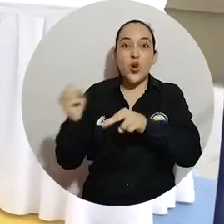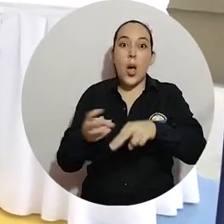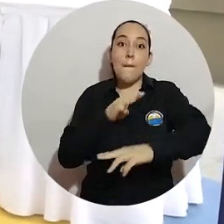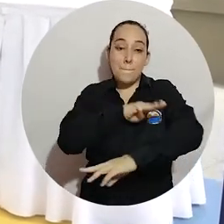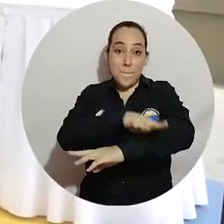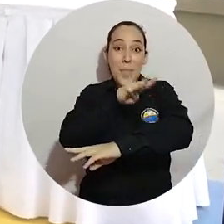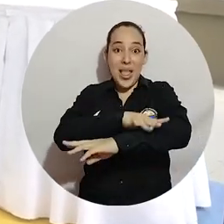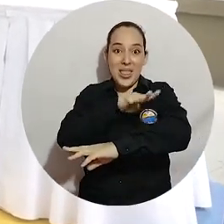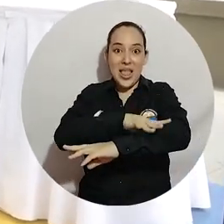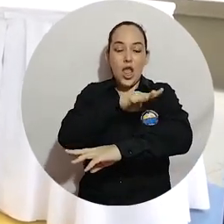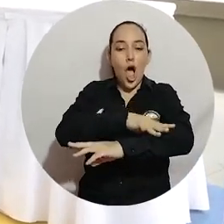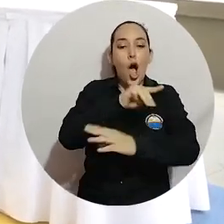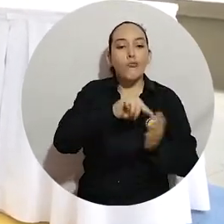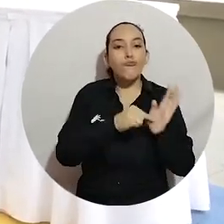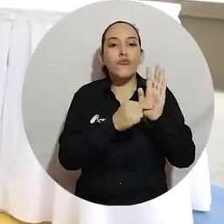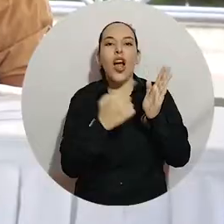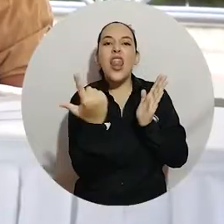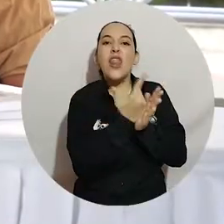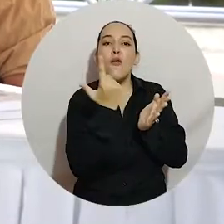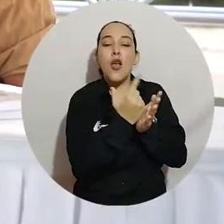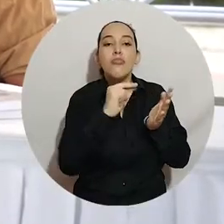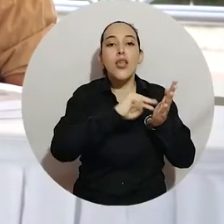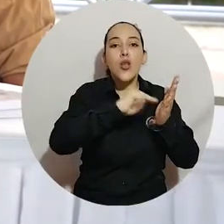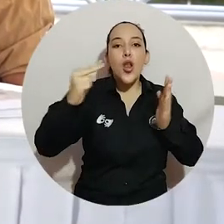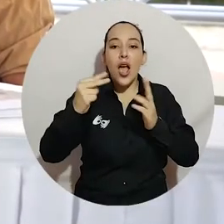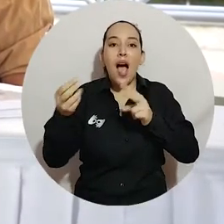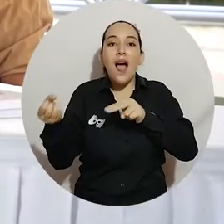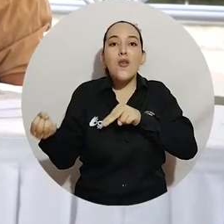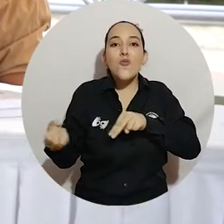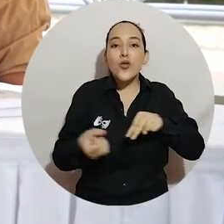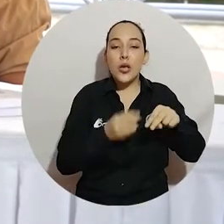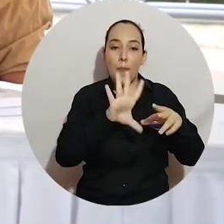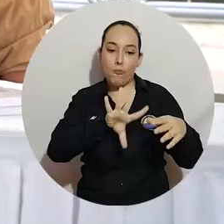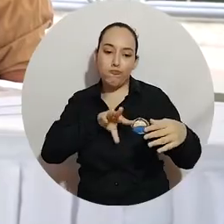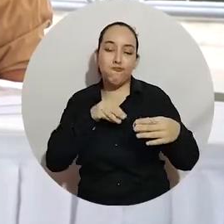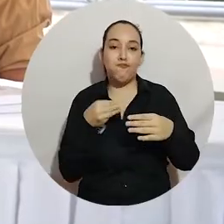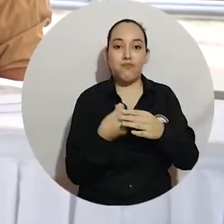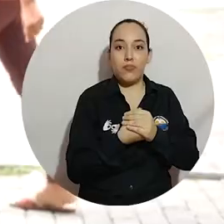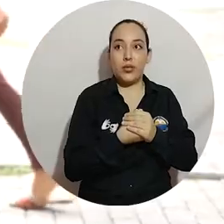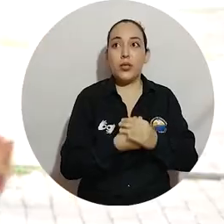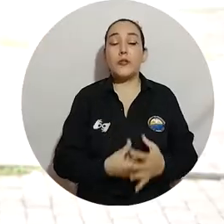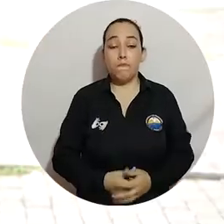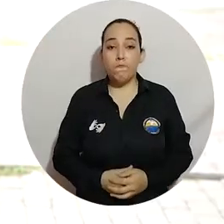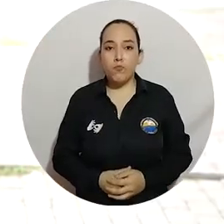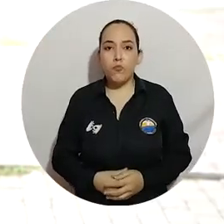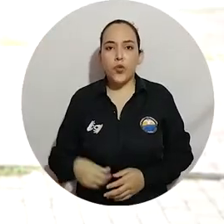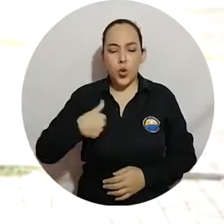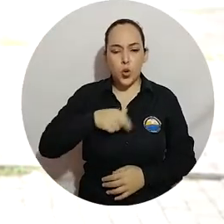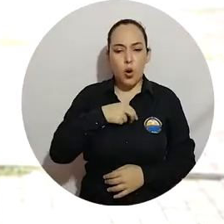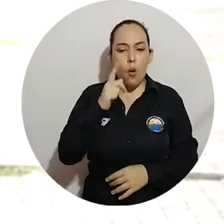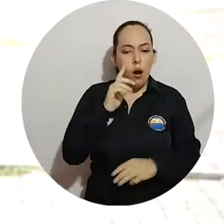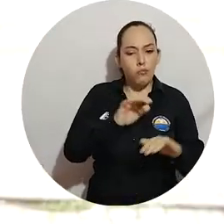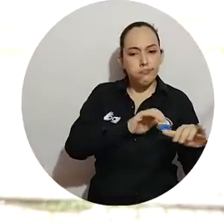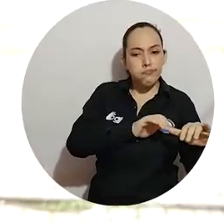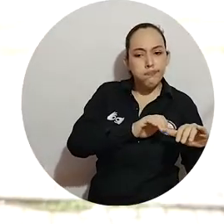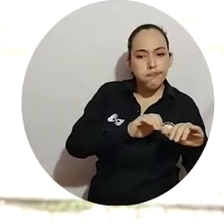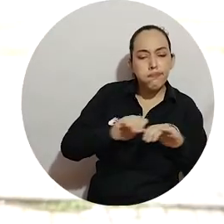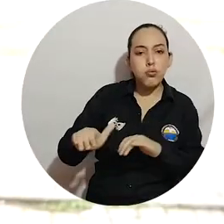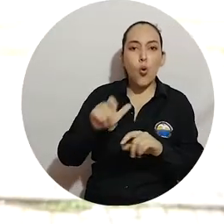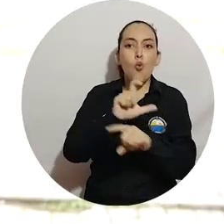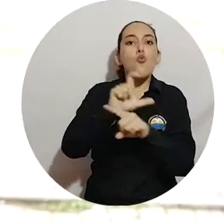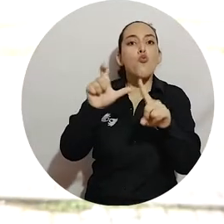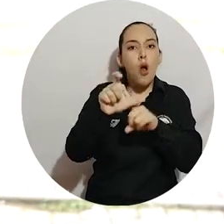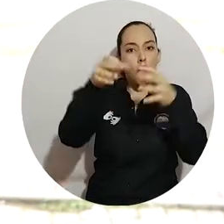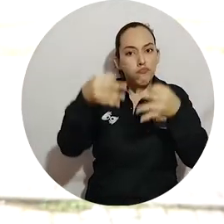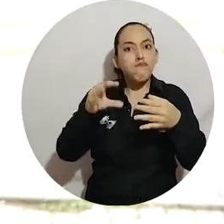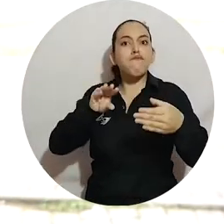Educación, Matilde Bolaños García, presentó el libro Tecnologías Educativas para la Inclusión. Hay que generar acciones, una cultura